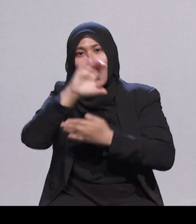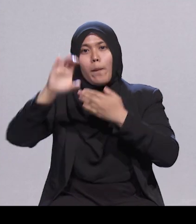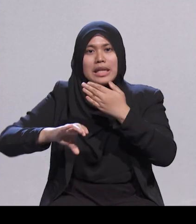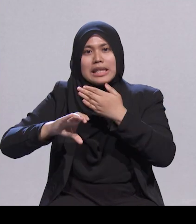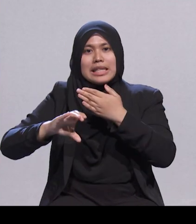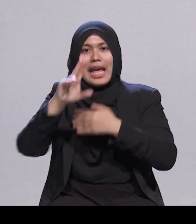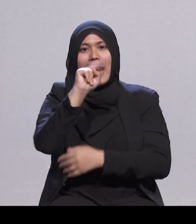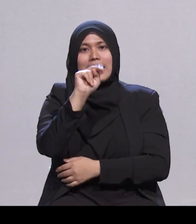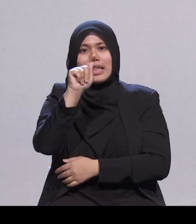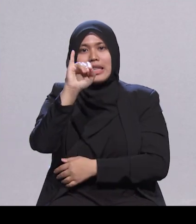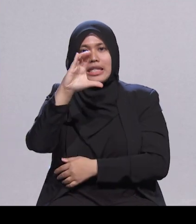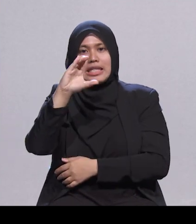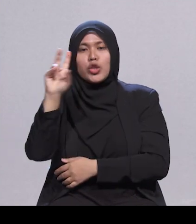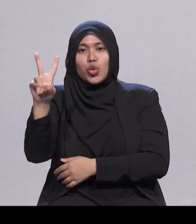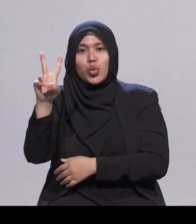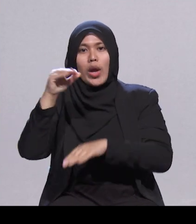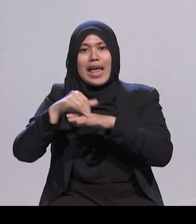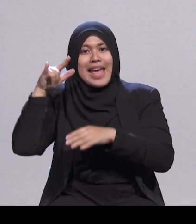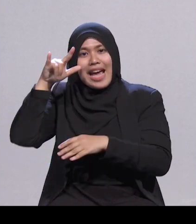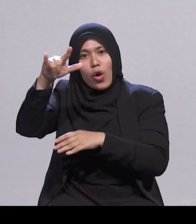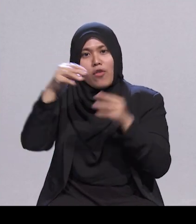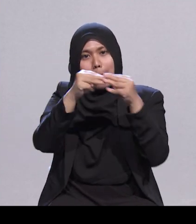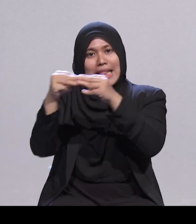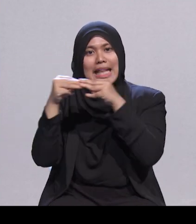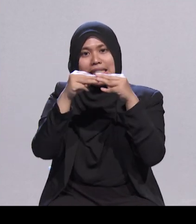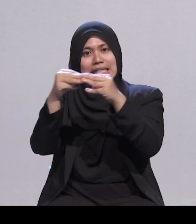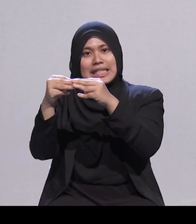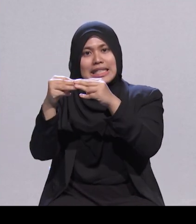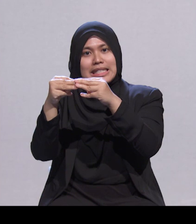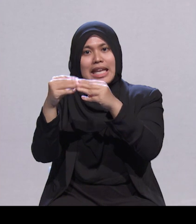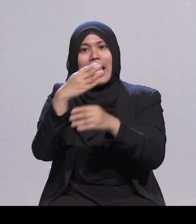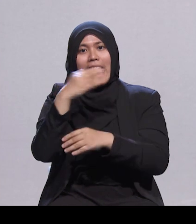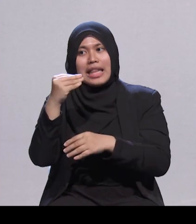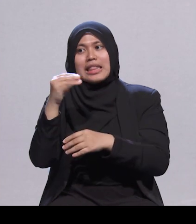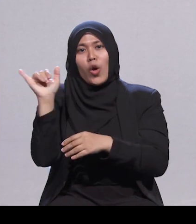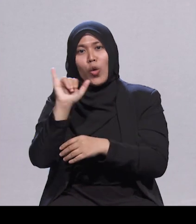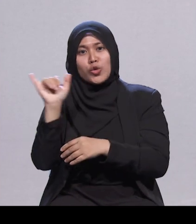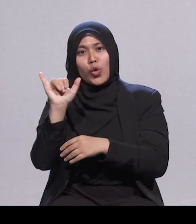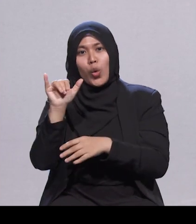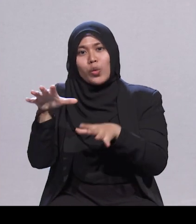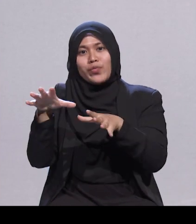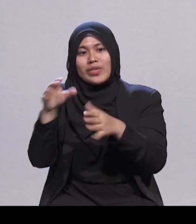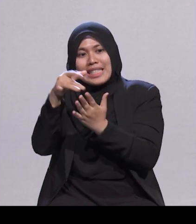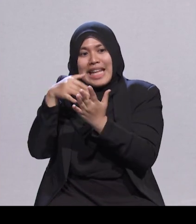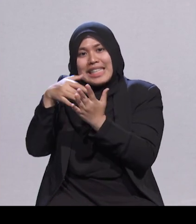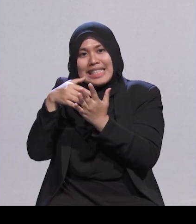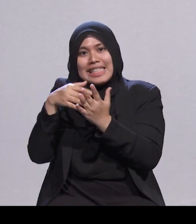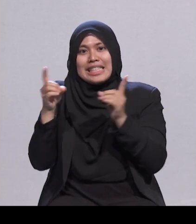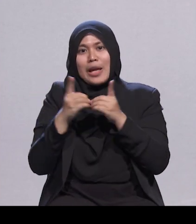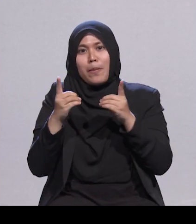bidang senggara pesawat aircraft maintenance dan kemudian diploma. Beliau dinaikkan